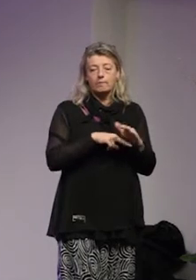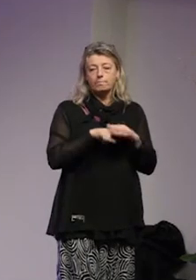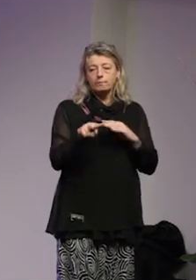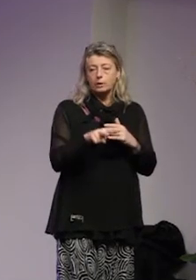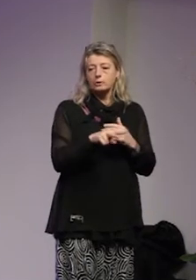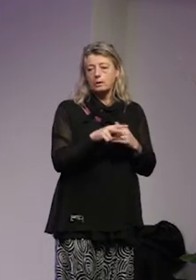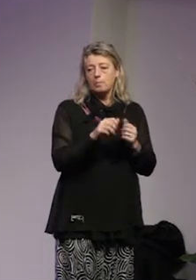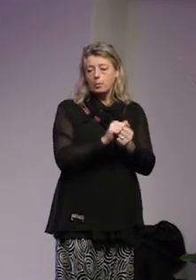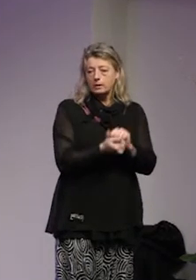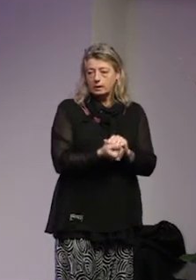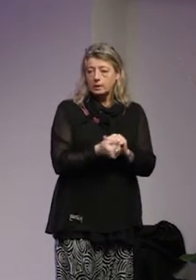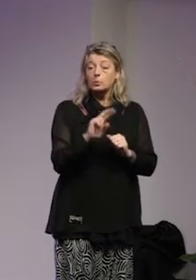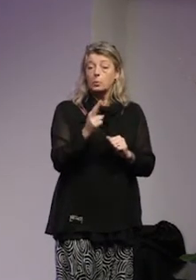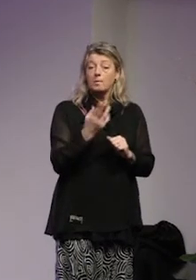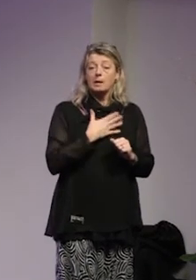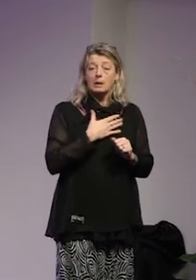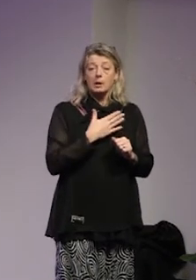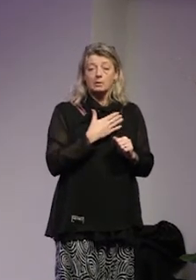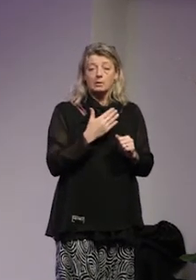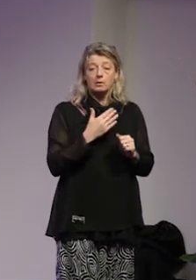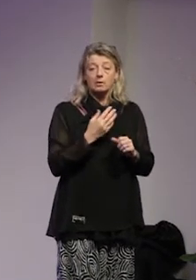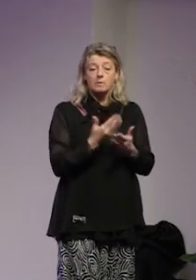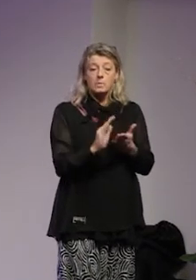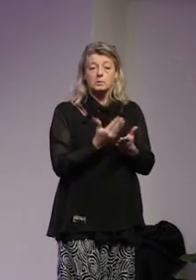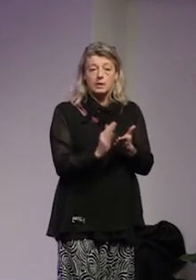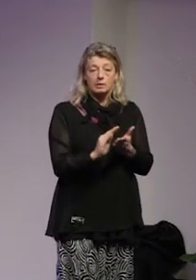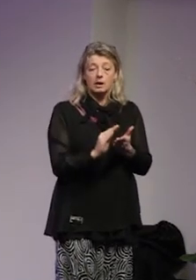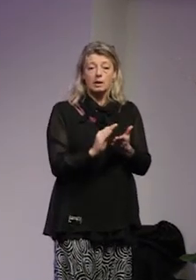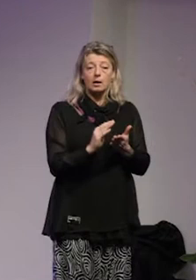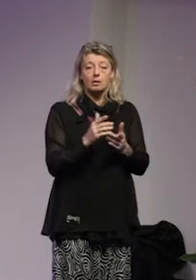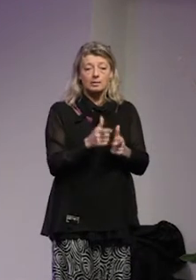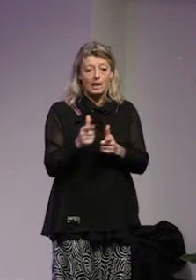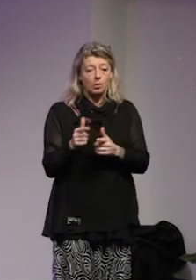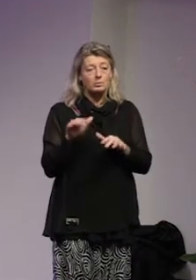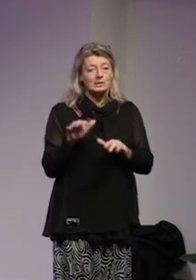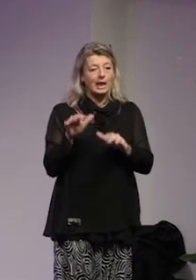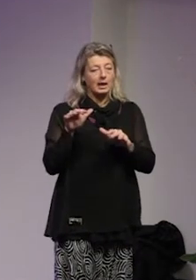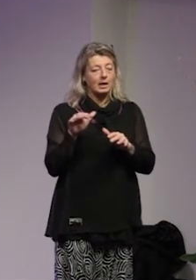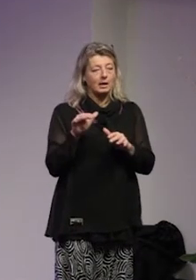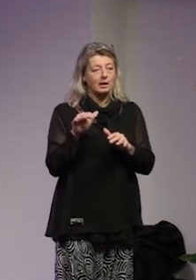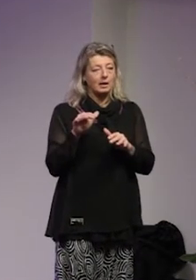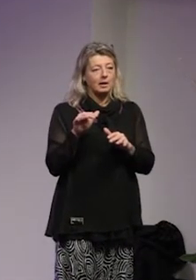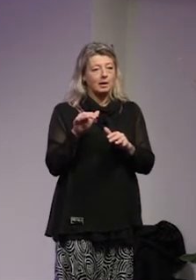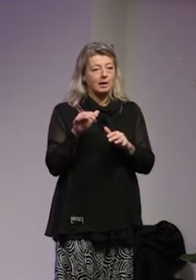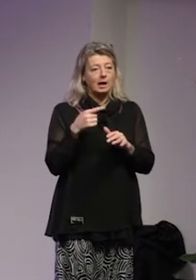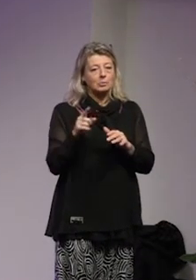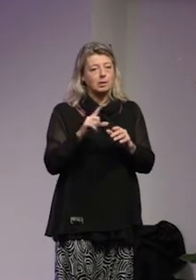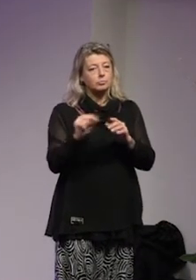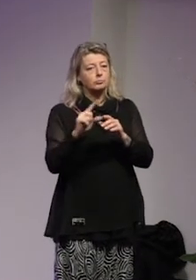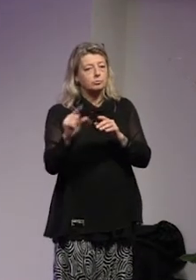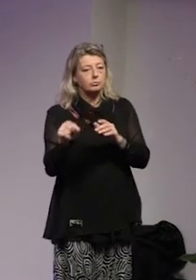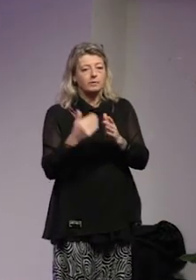nu vill man ytterligare flytta fram positionerna med terror och skräck få personer att börja ge sig av